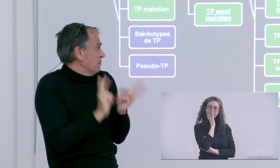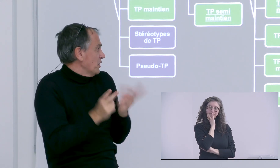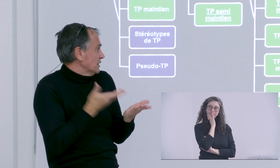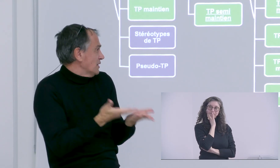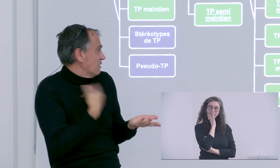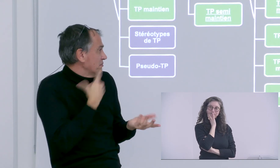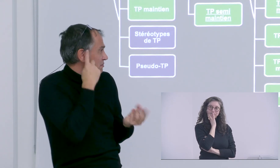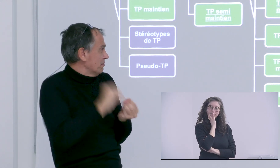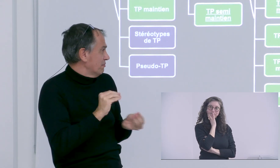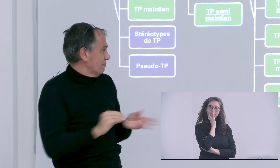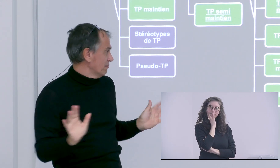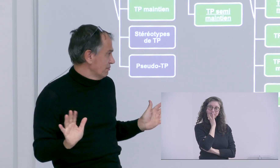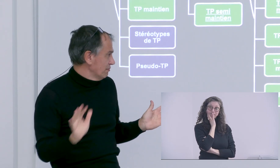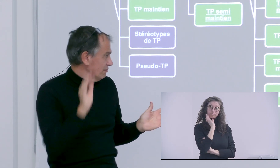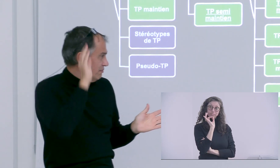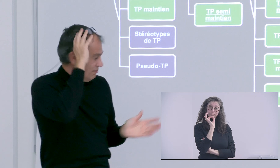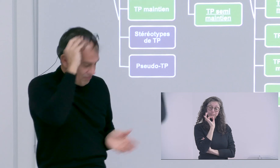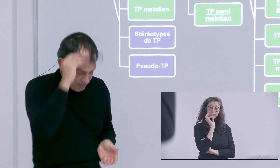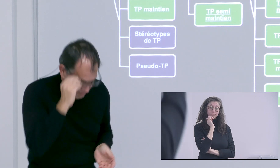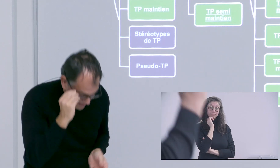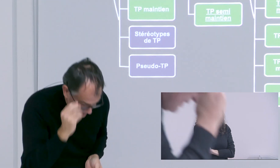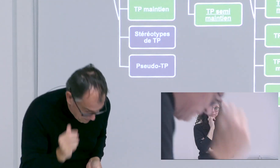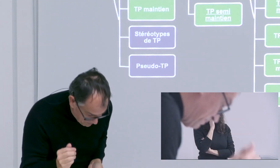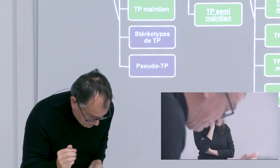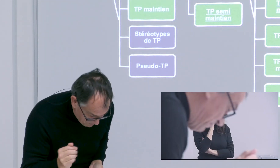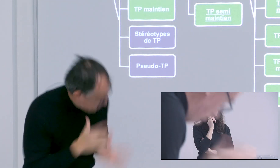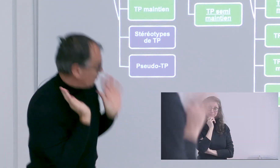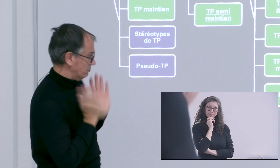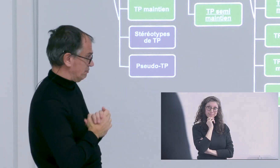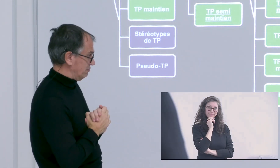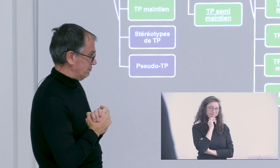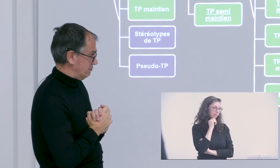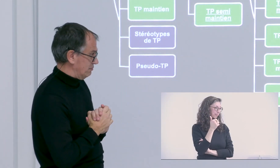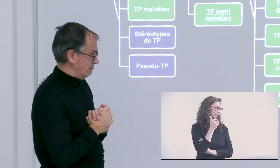classification de François c'est peut-être que la langue des signes ne se prête pas à cette classification